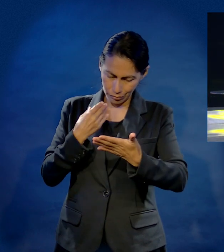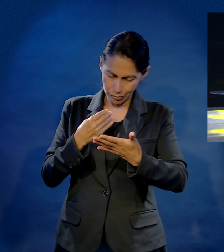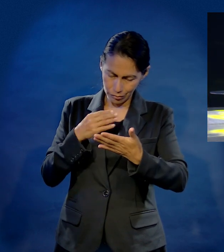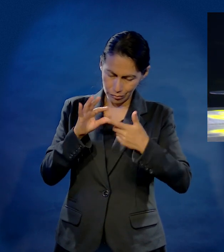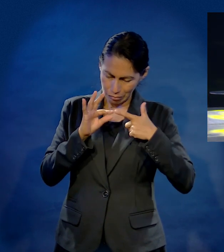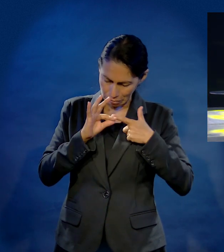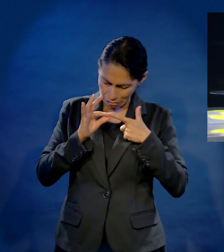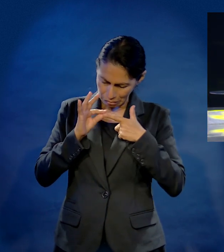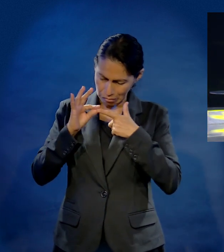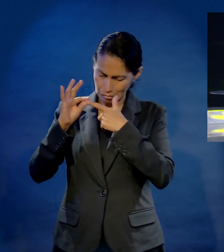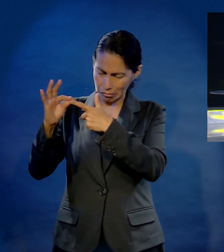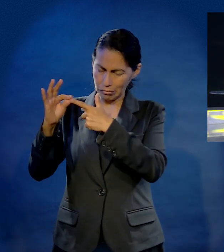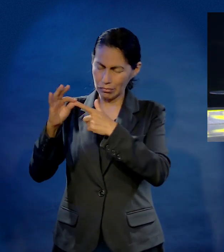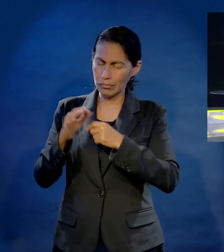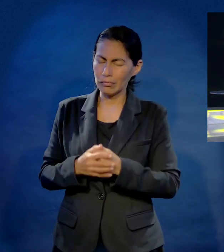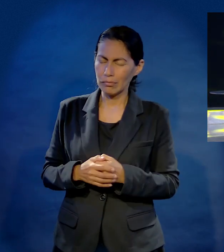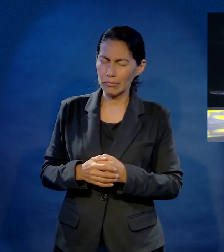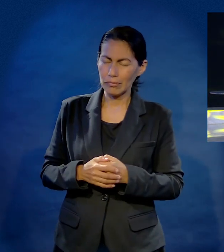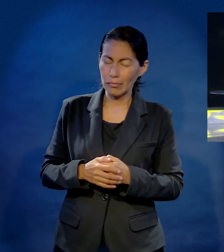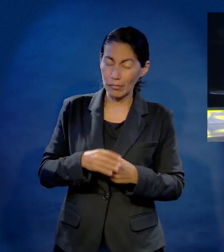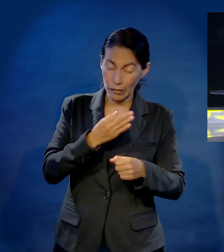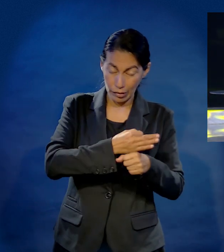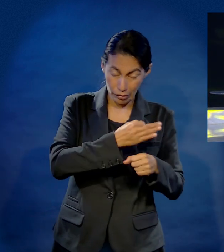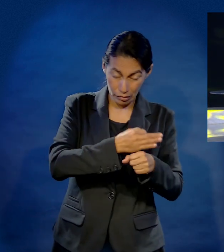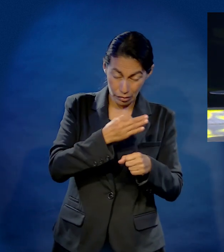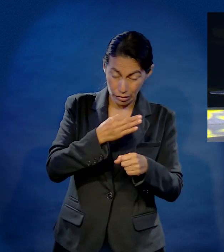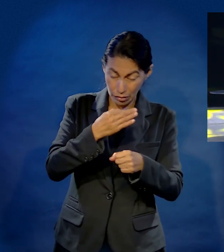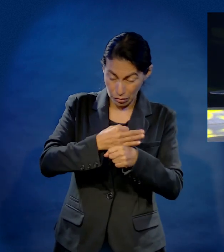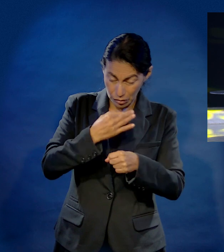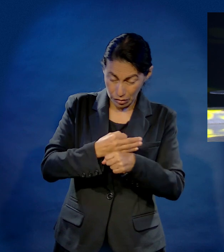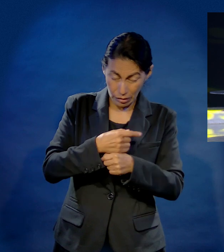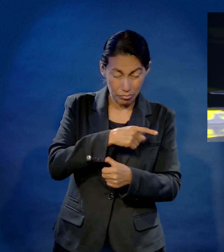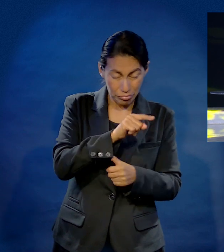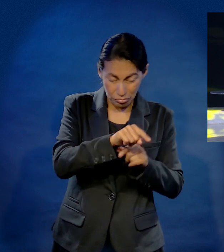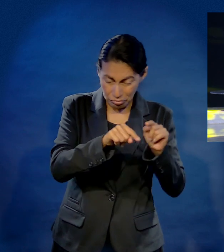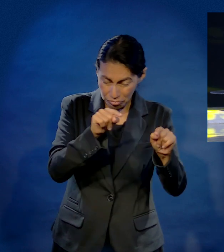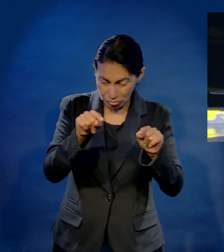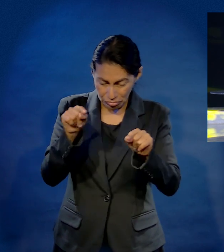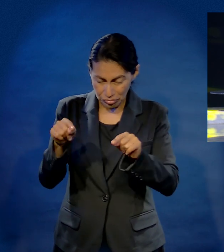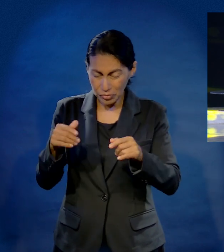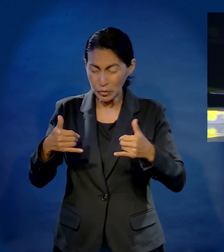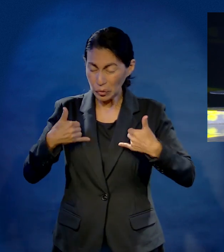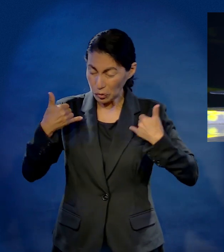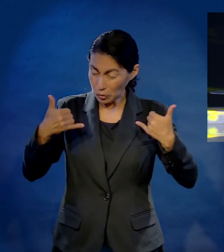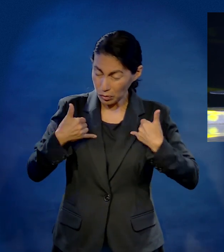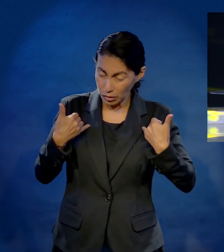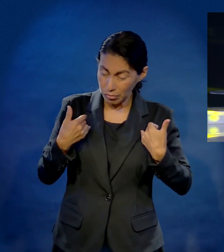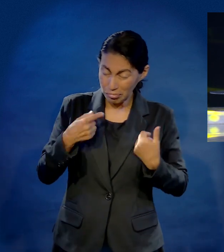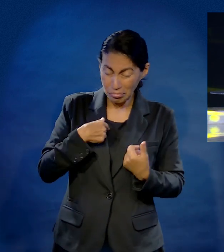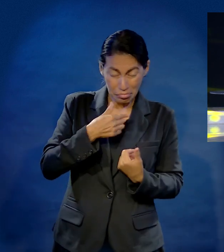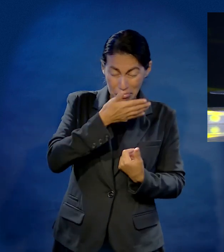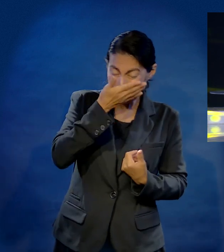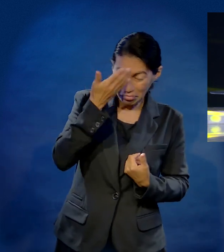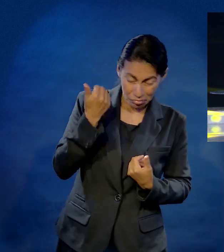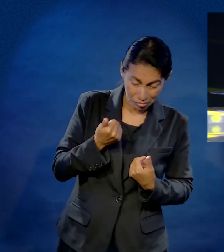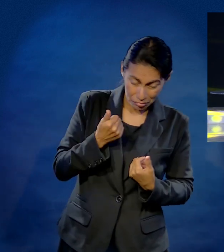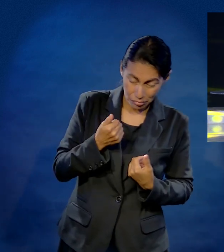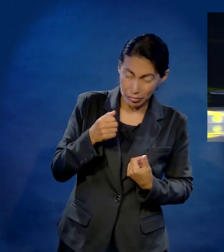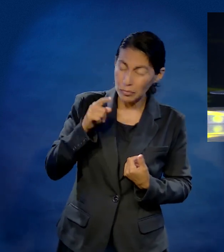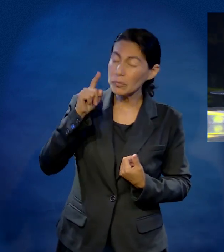Hay jóvenes que solo tú conoces aquí, en la multitud, es difícil percibirlos, pero tú